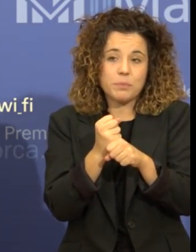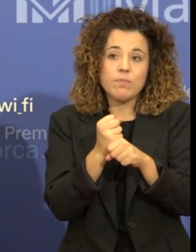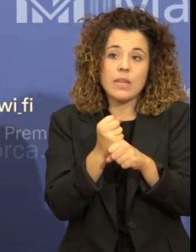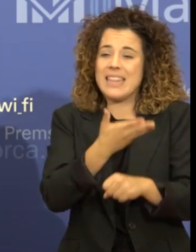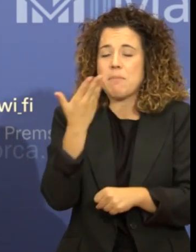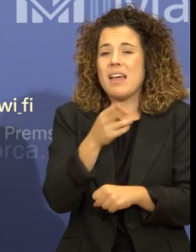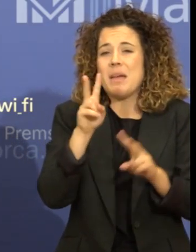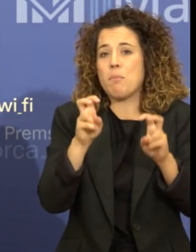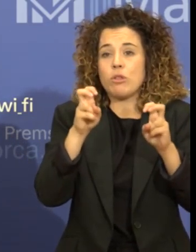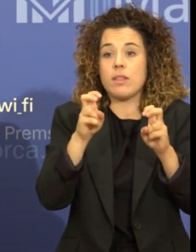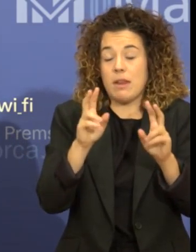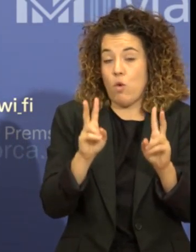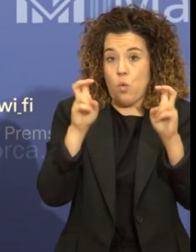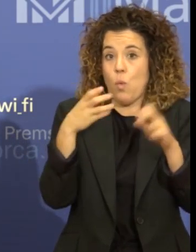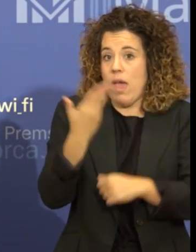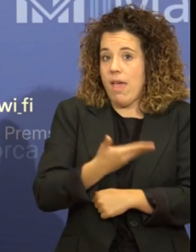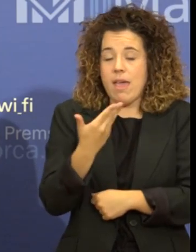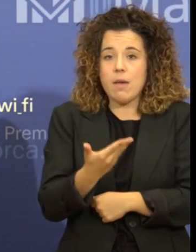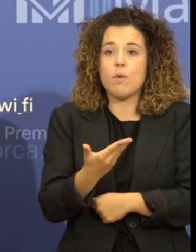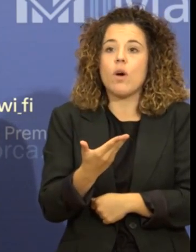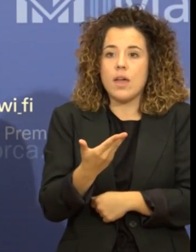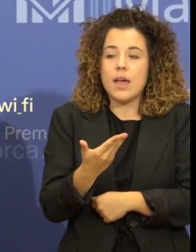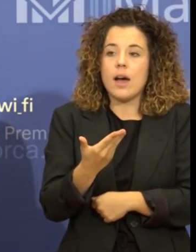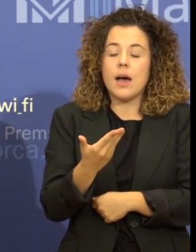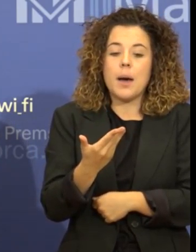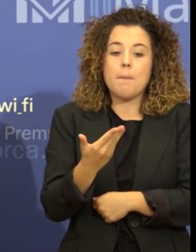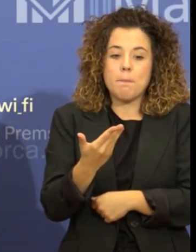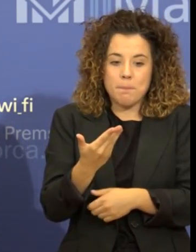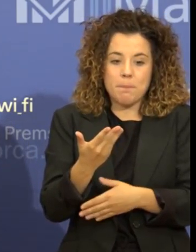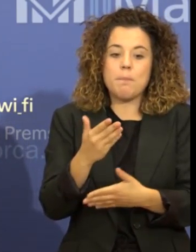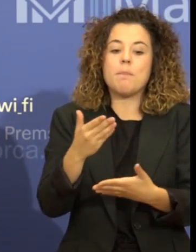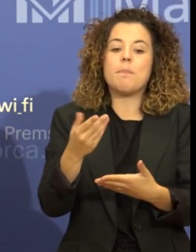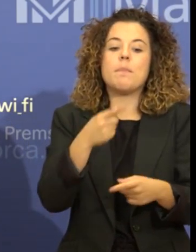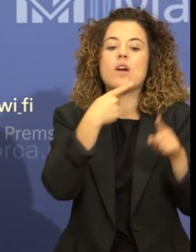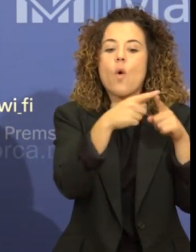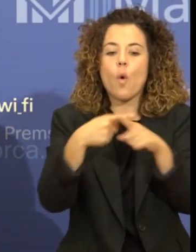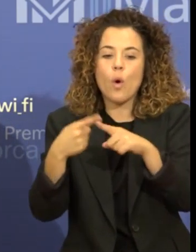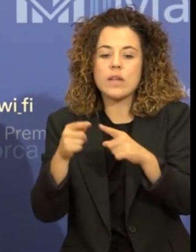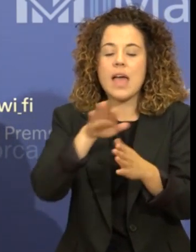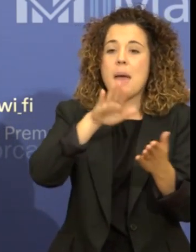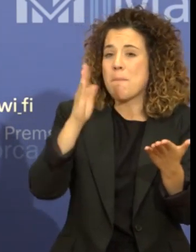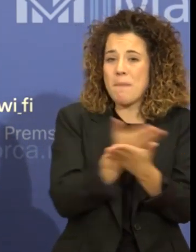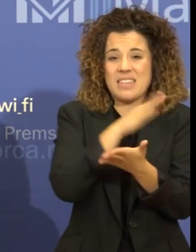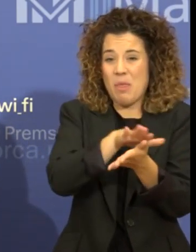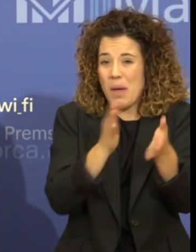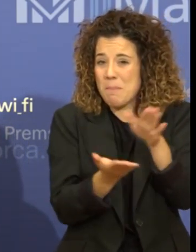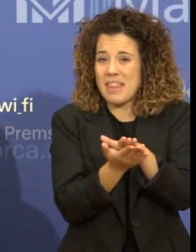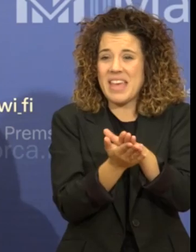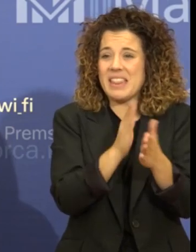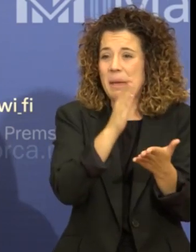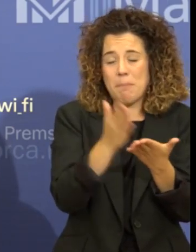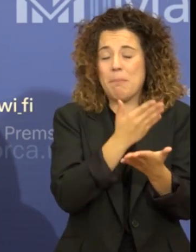i una de les novedats és que hem estudiat les prescripcions de tots aquells expedients que hem tingut,